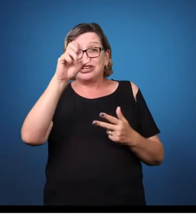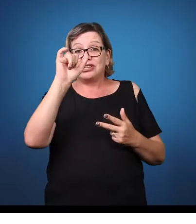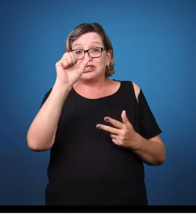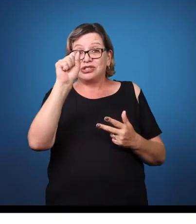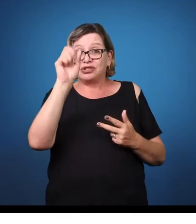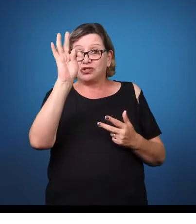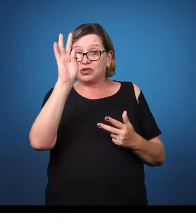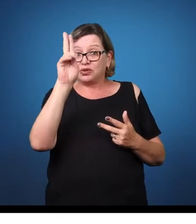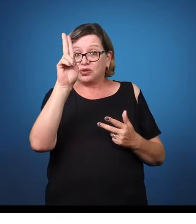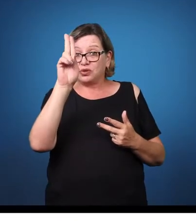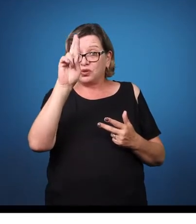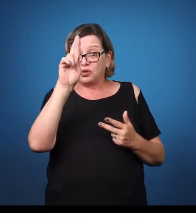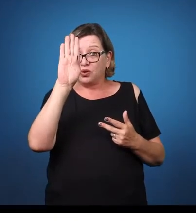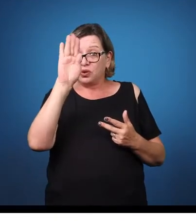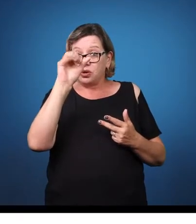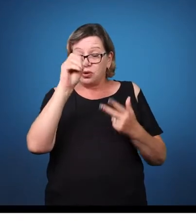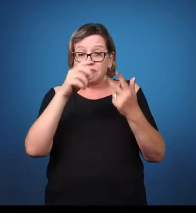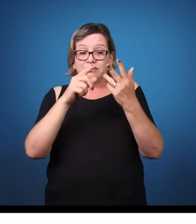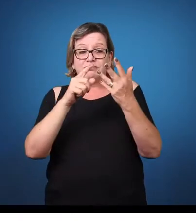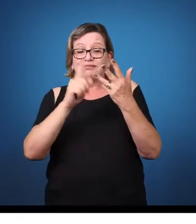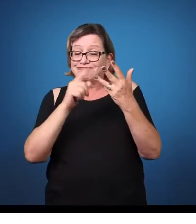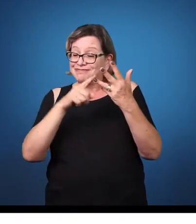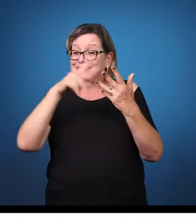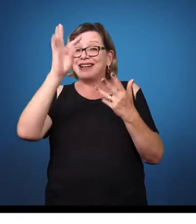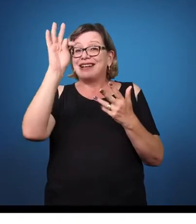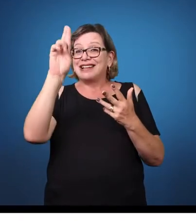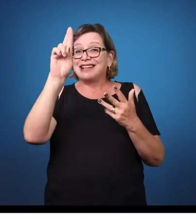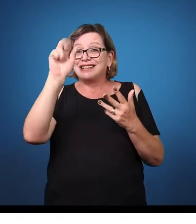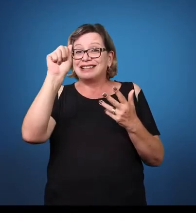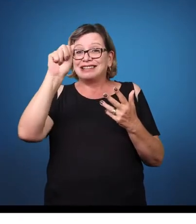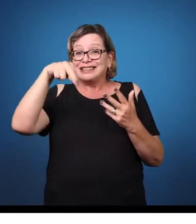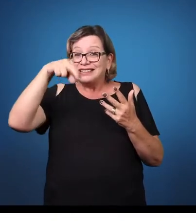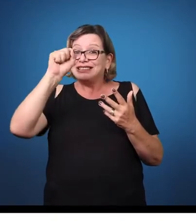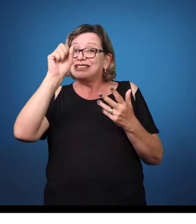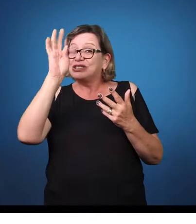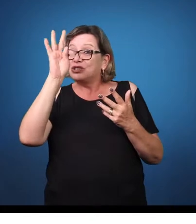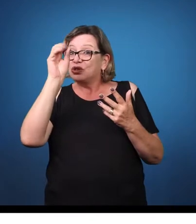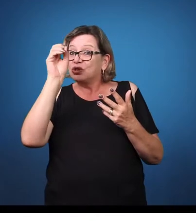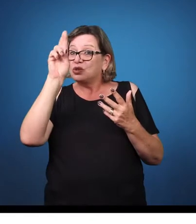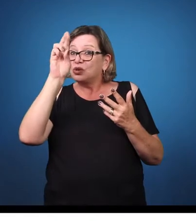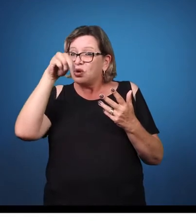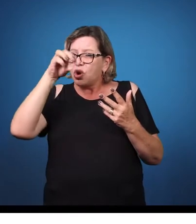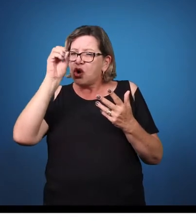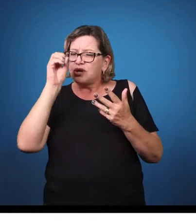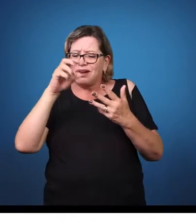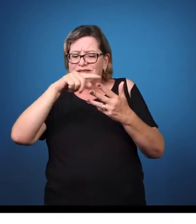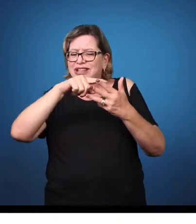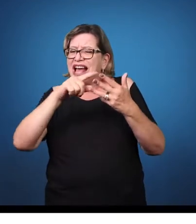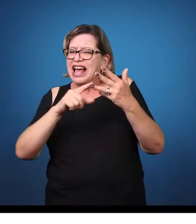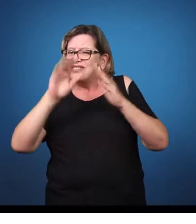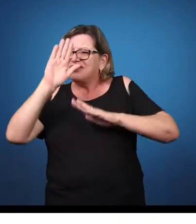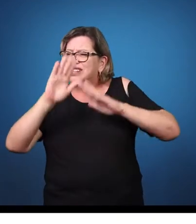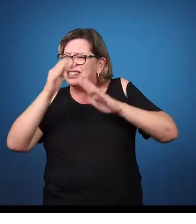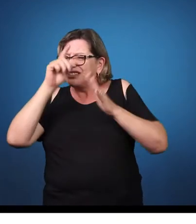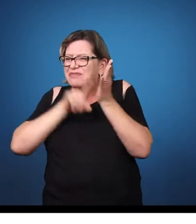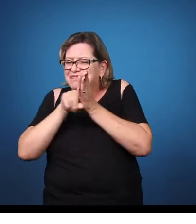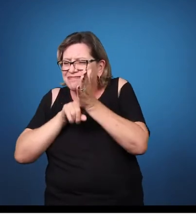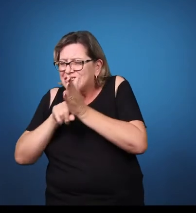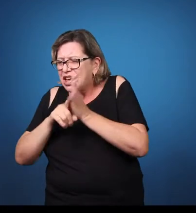educadores que até utilizam como sinônimo, né? Mas a cada uma tem a sua especificidade. Por exemplo,